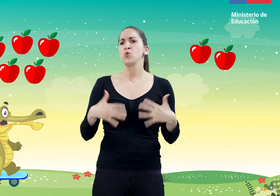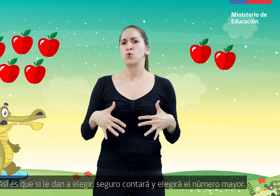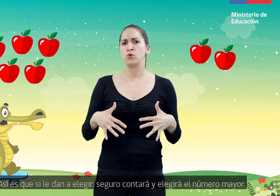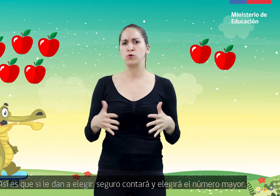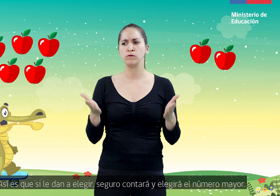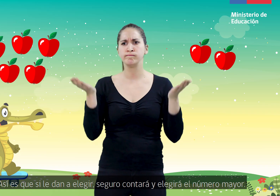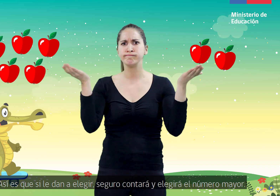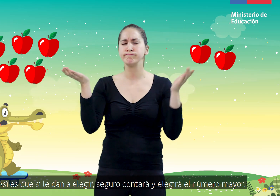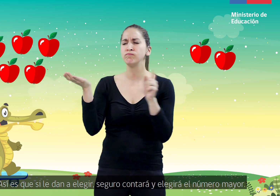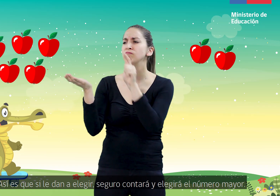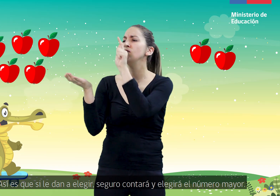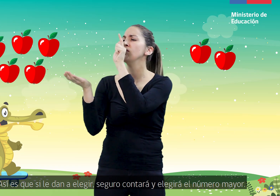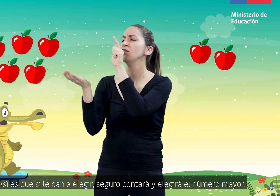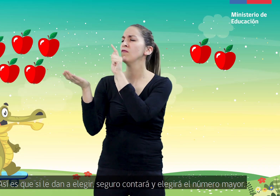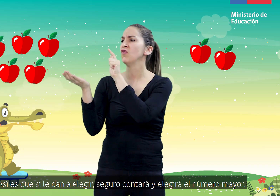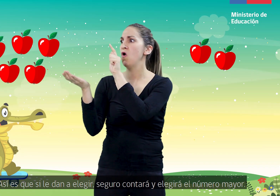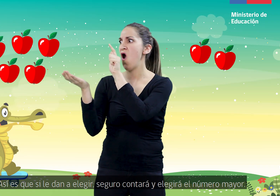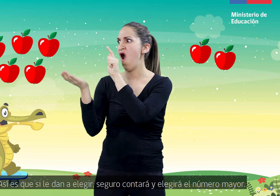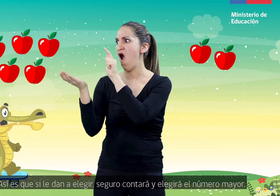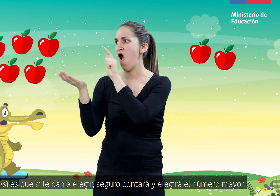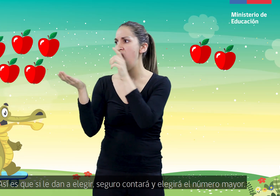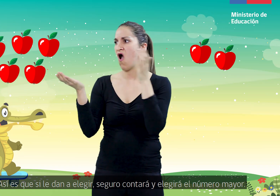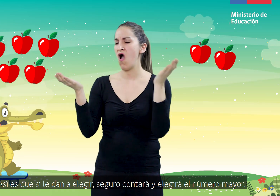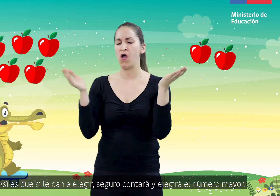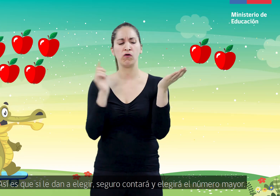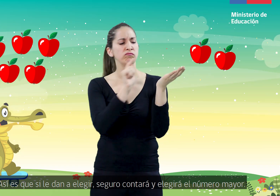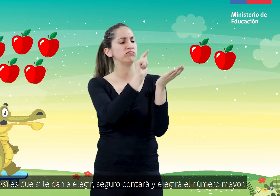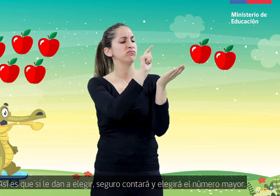Así es que si le dan a elegir, seguro contará y elegirá el número mayor.